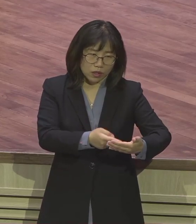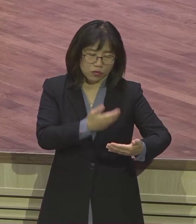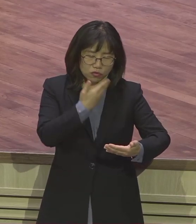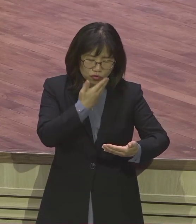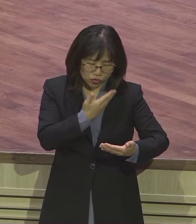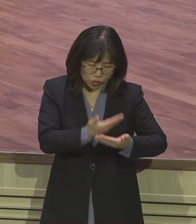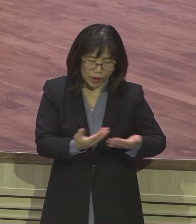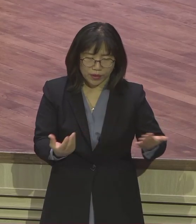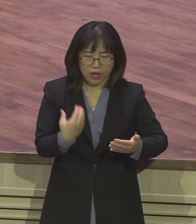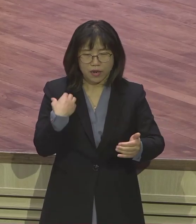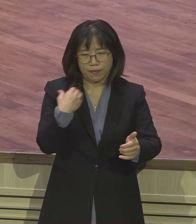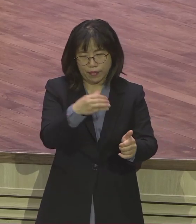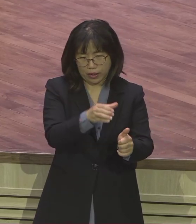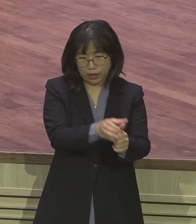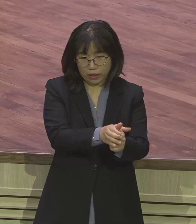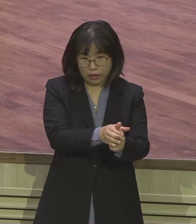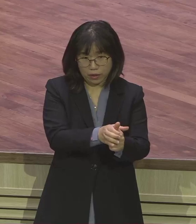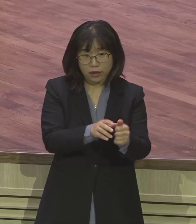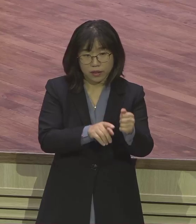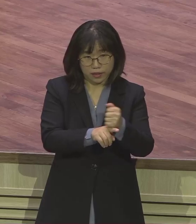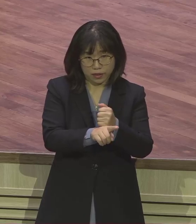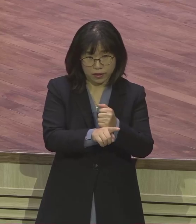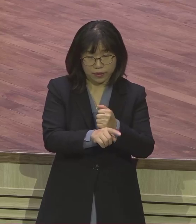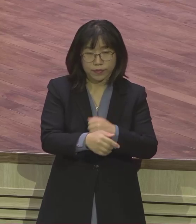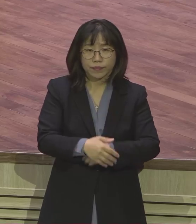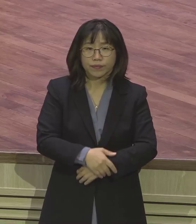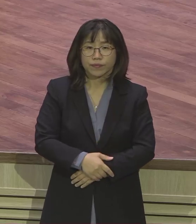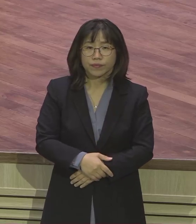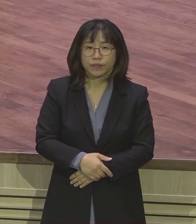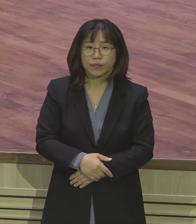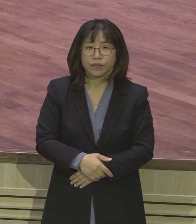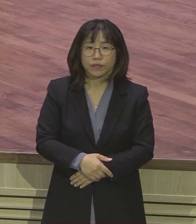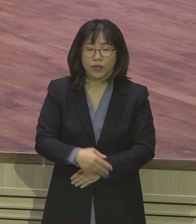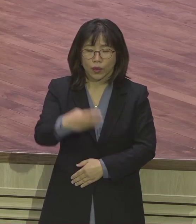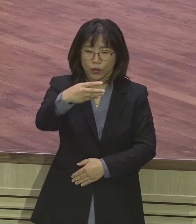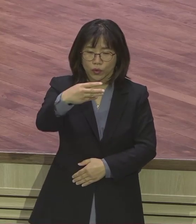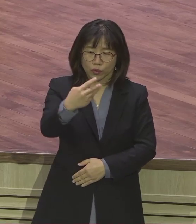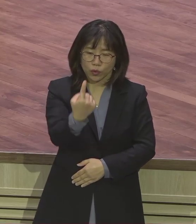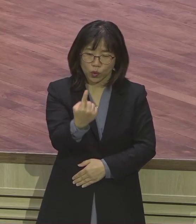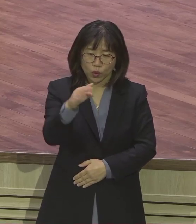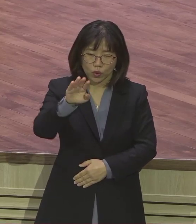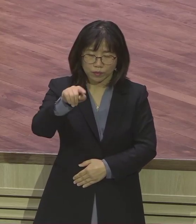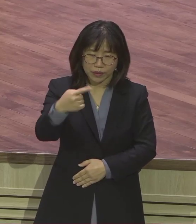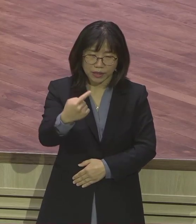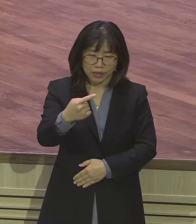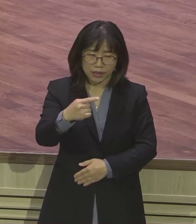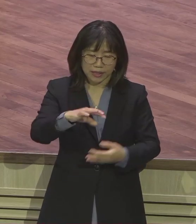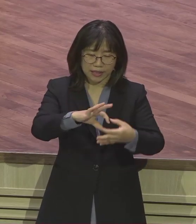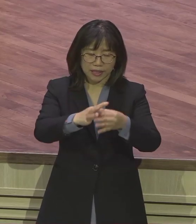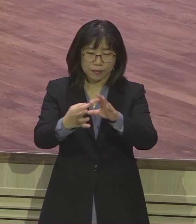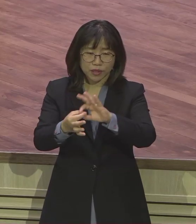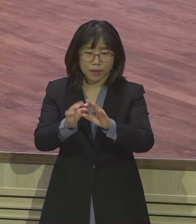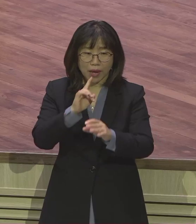토부를 합니다. 토부. 토부라는 말은 어디에 나오냐. 좋은, 선한, 즐거운,